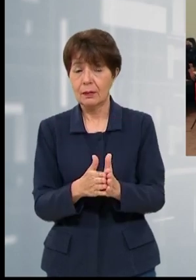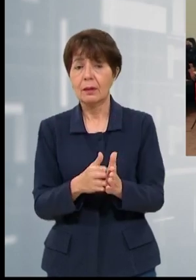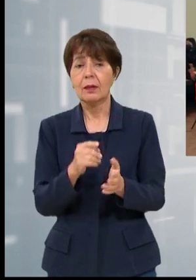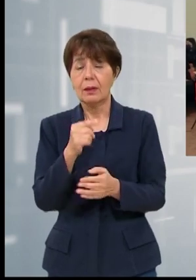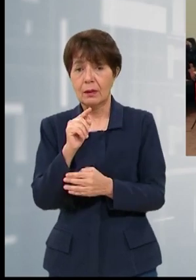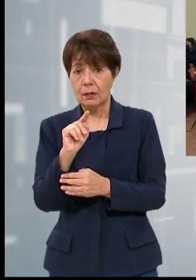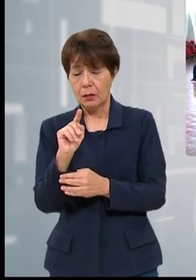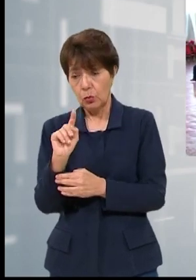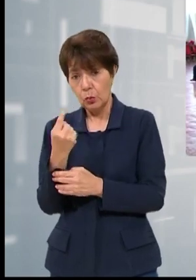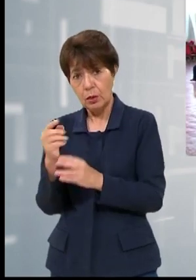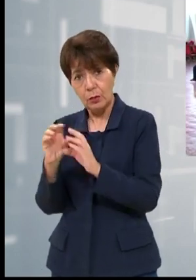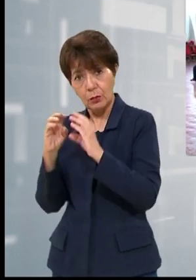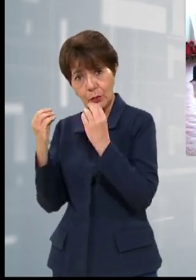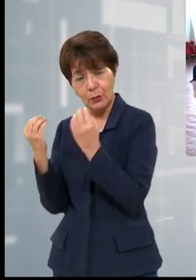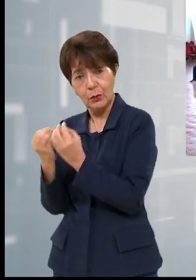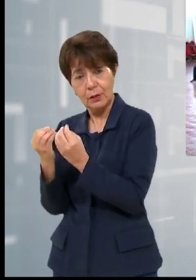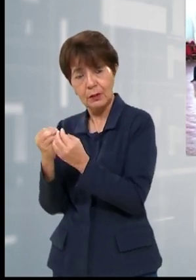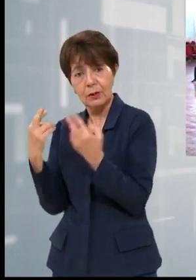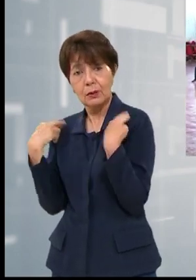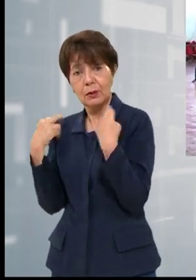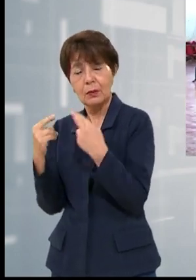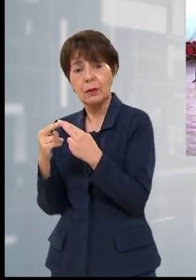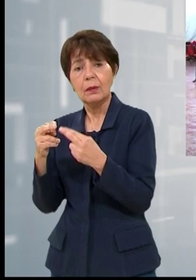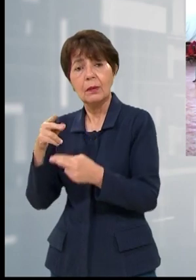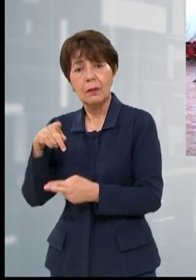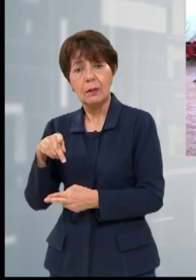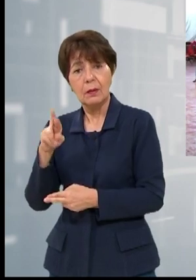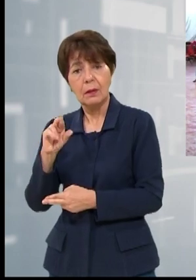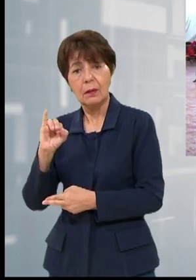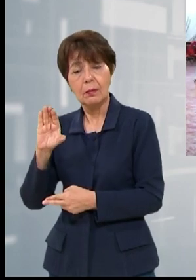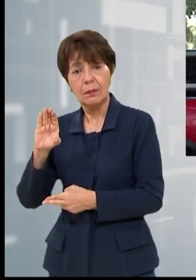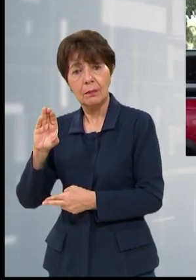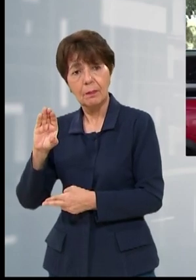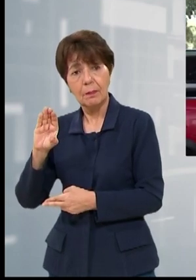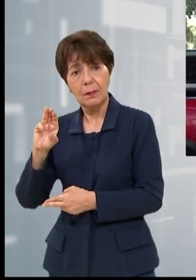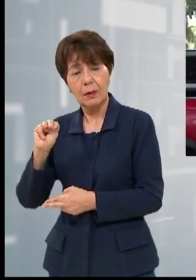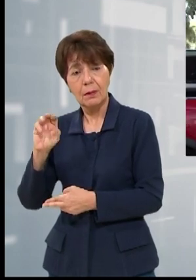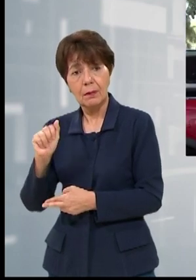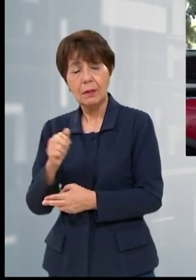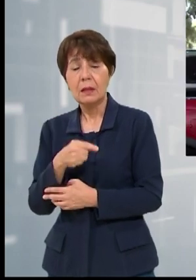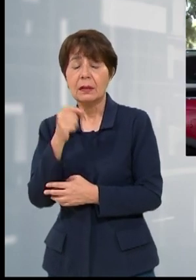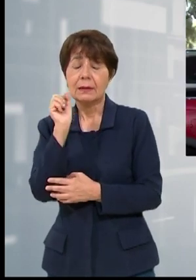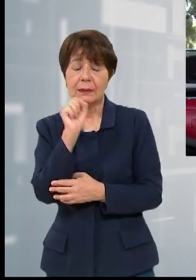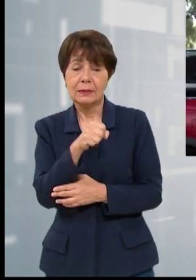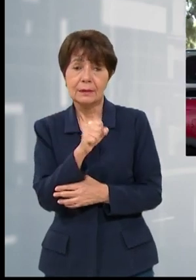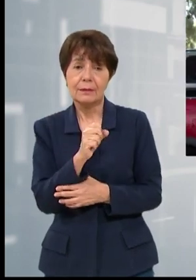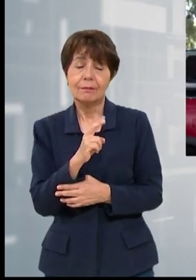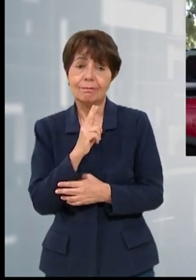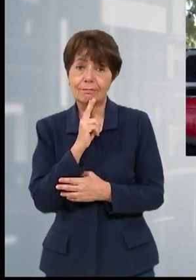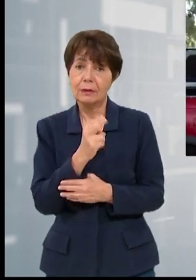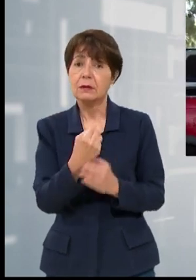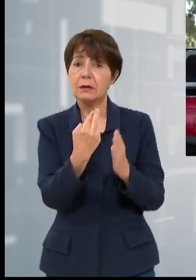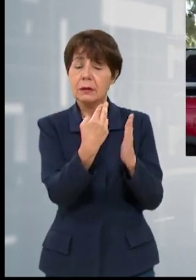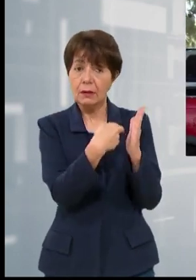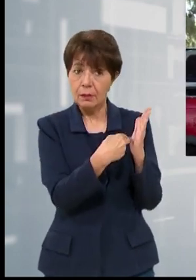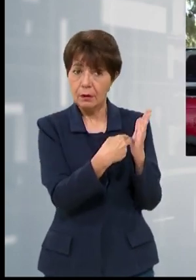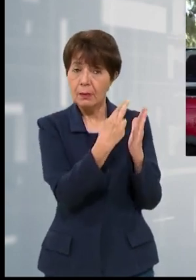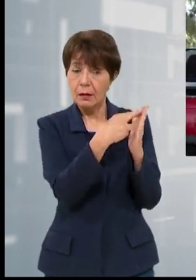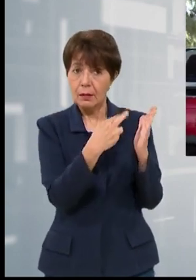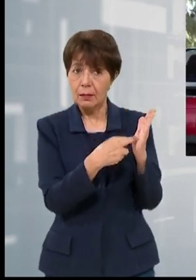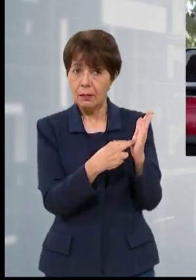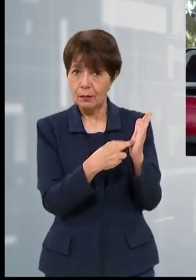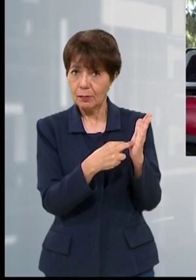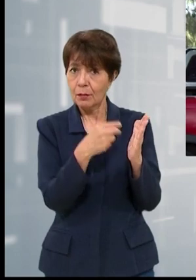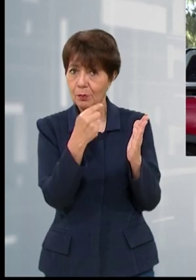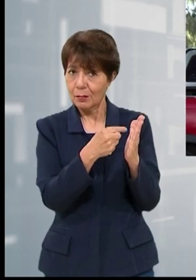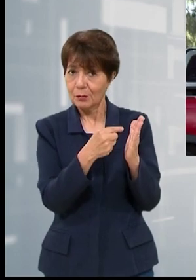colegio profesional hondureño de maestros, PRIGMA, así lo afirma. La audiencia pública aparece en el reglamento de la carrera docente